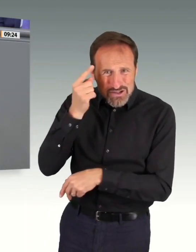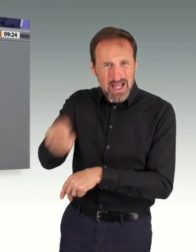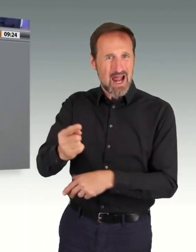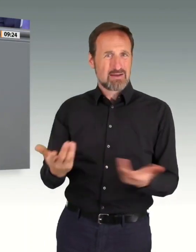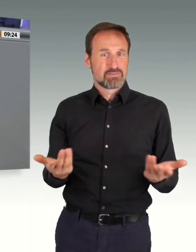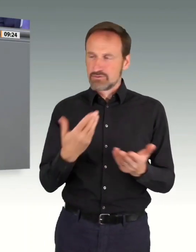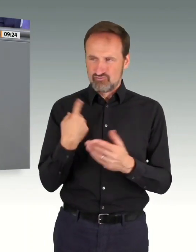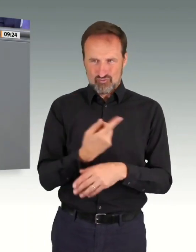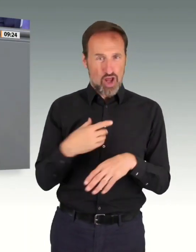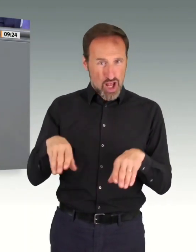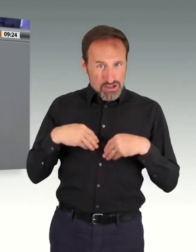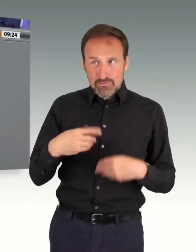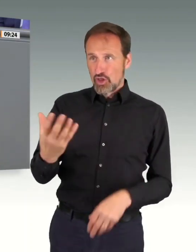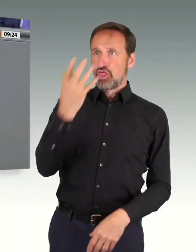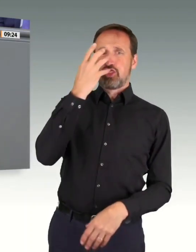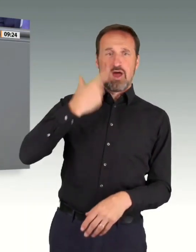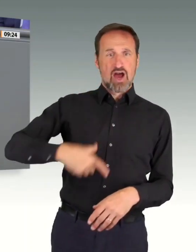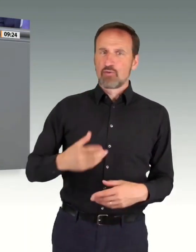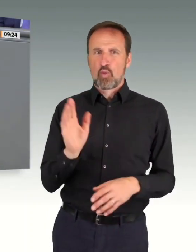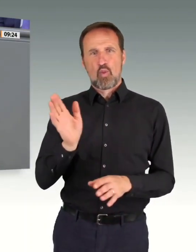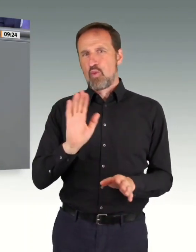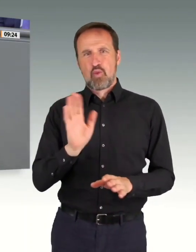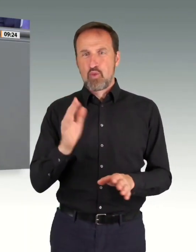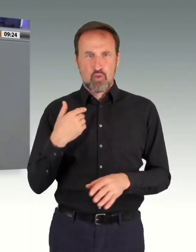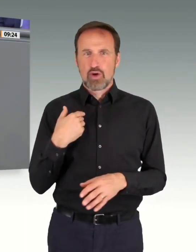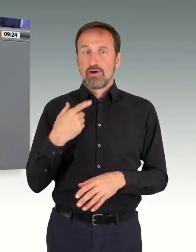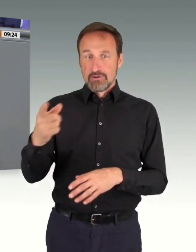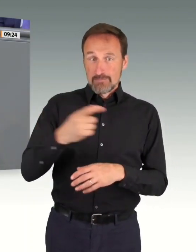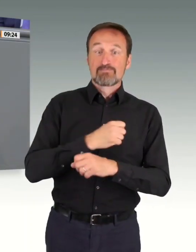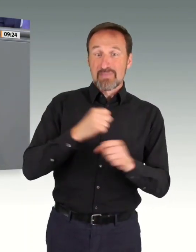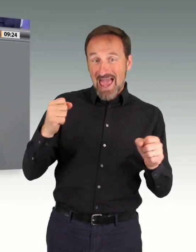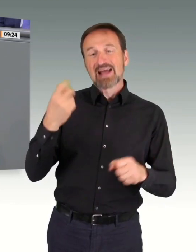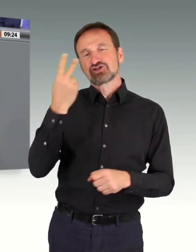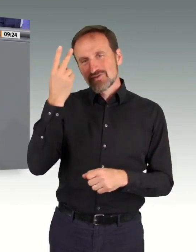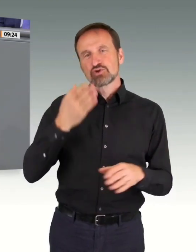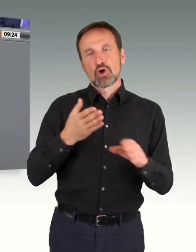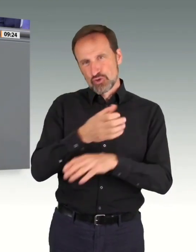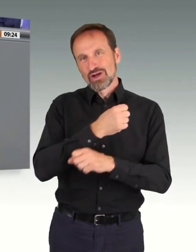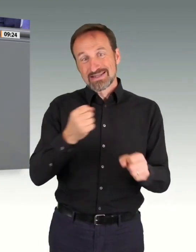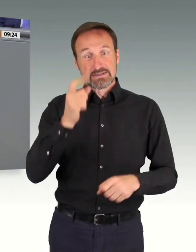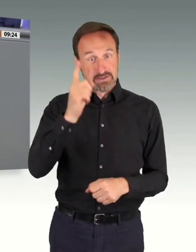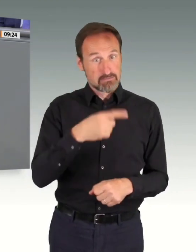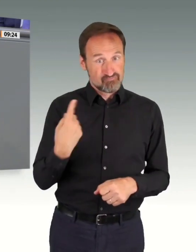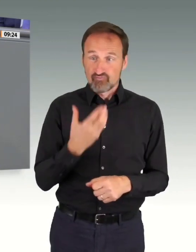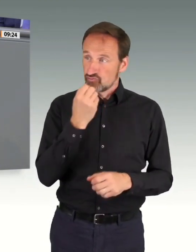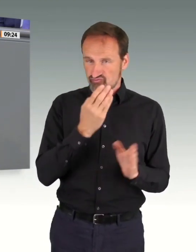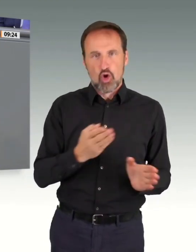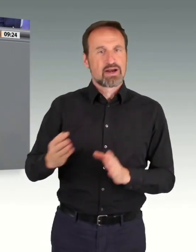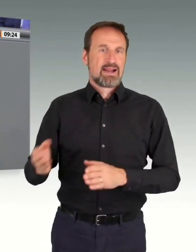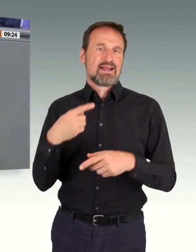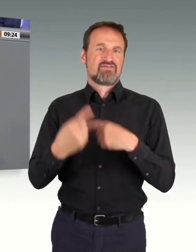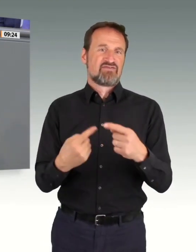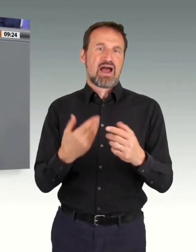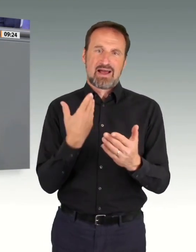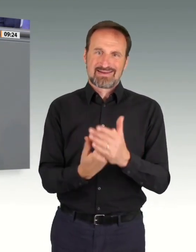die Gelegenheit ist, dass auch alle Argumente auf den Tisch kommen des Hauses und nicht aus den Hinterzimmern. Wir als Linke werden Ihnen